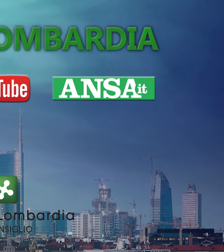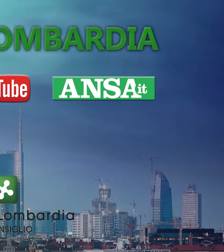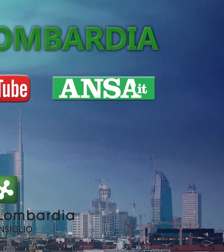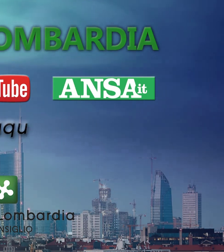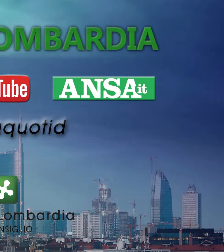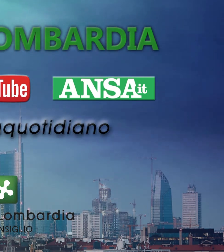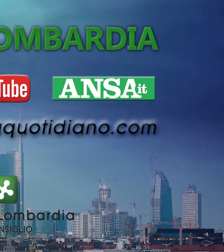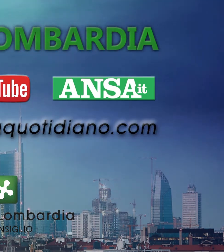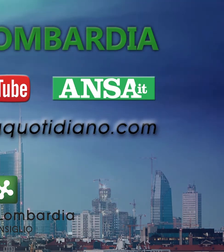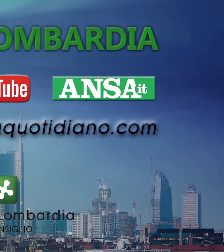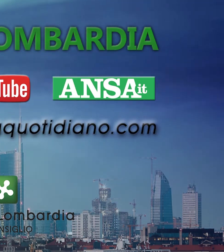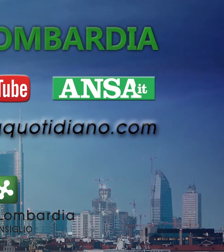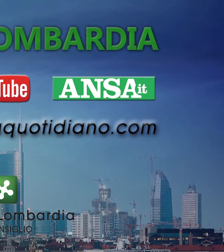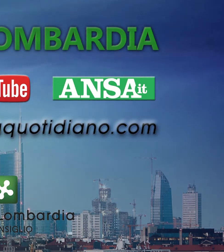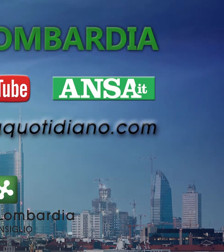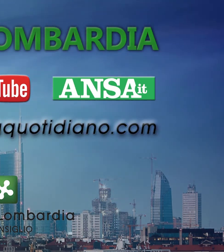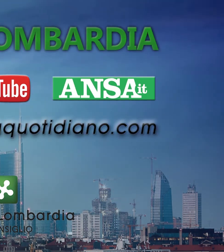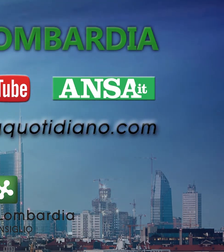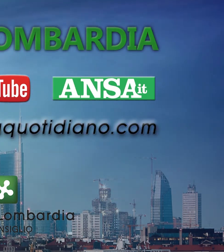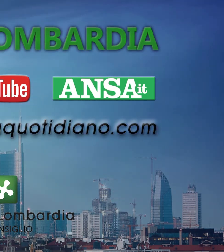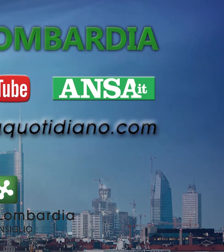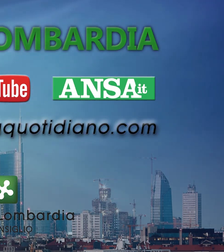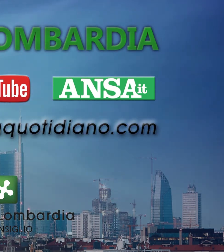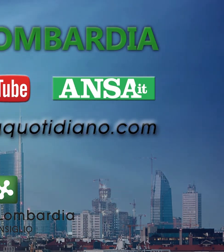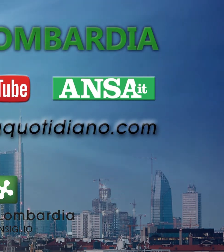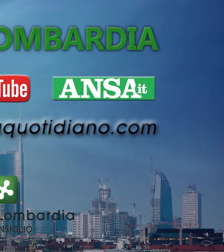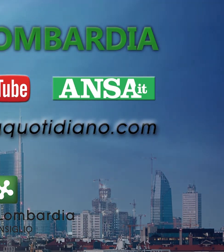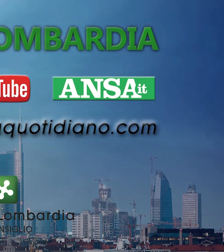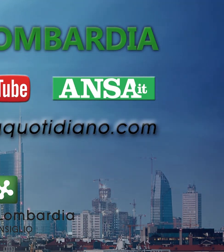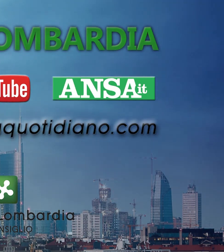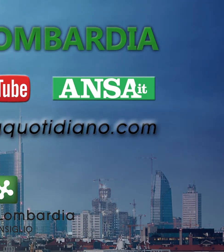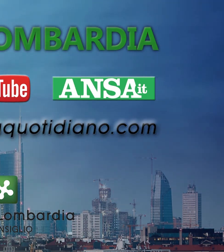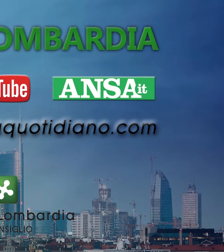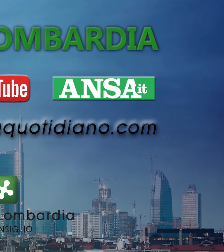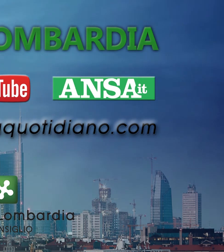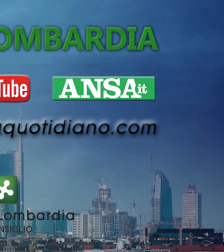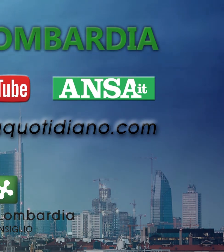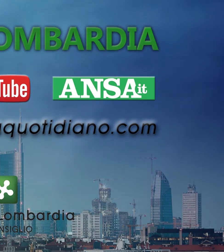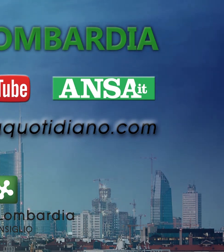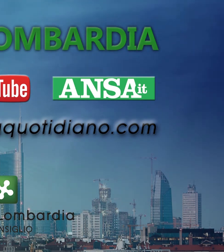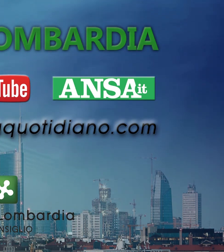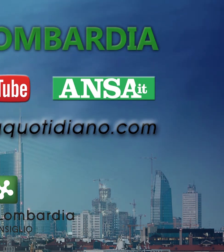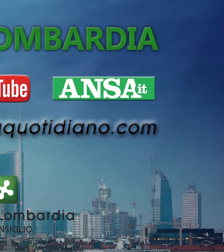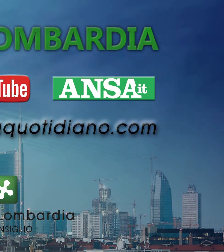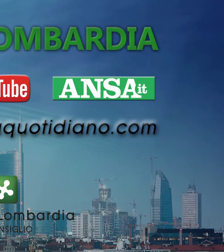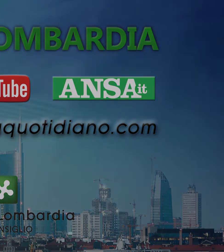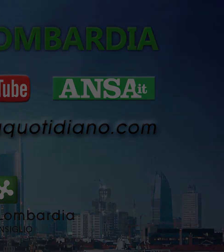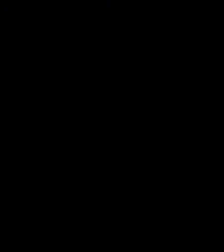Grazie a tutti i nostri spettatori, grazie a i nostri